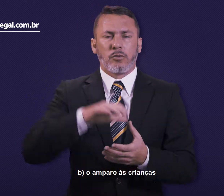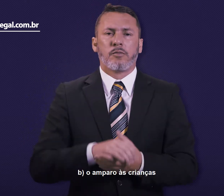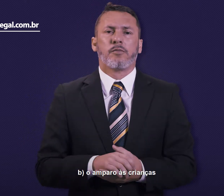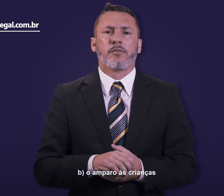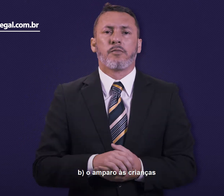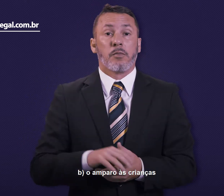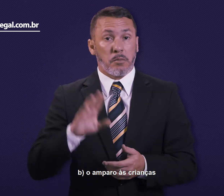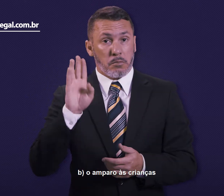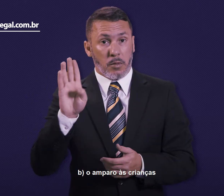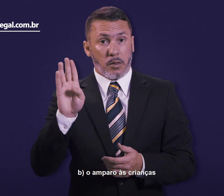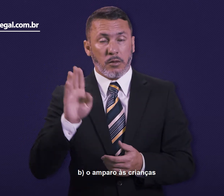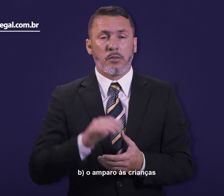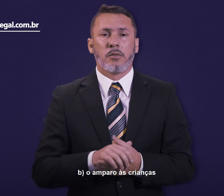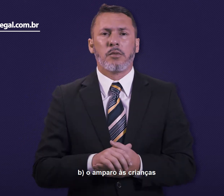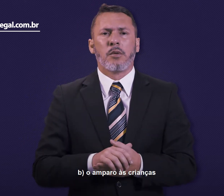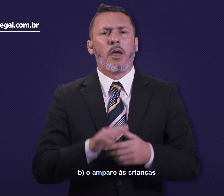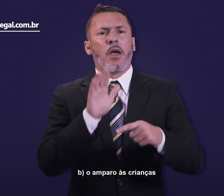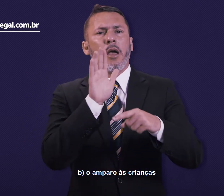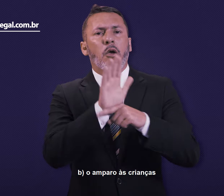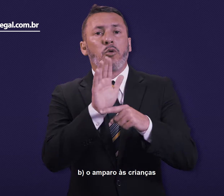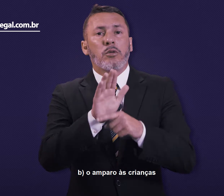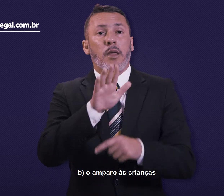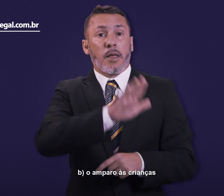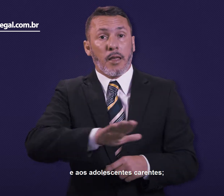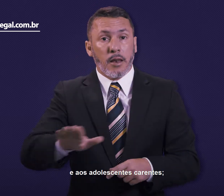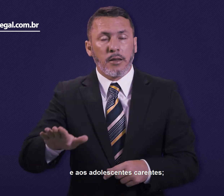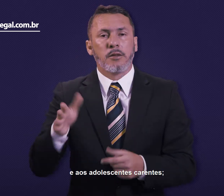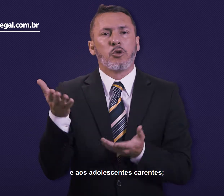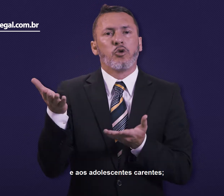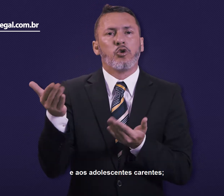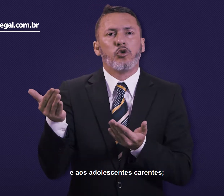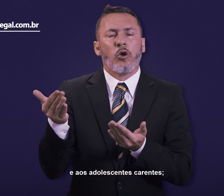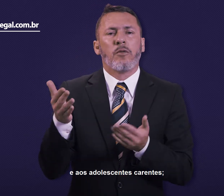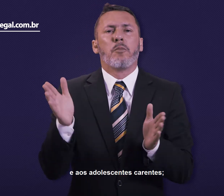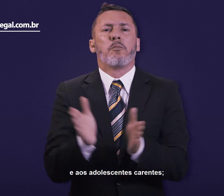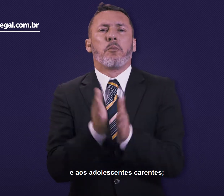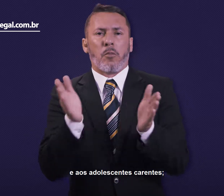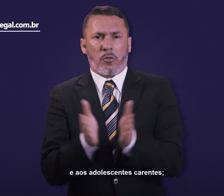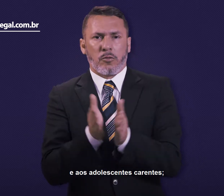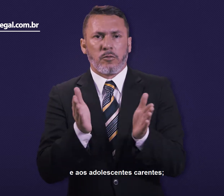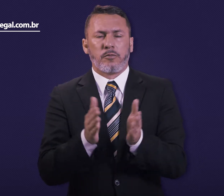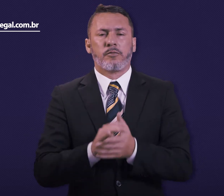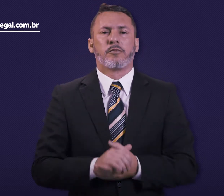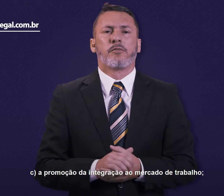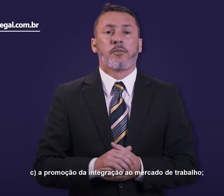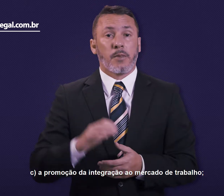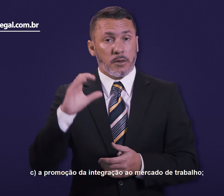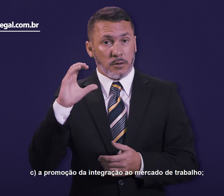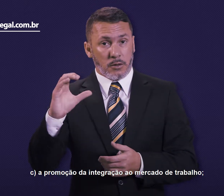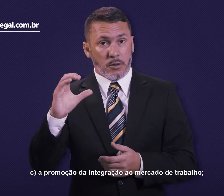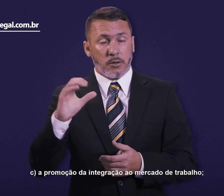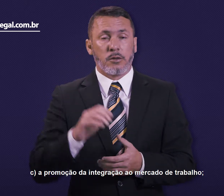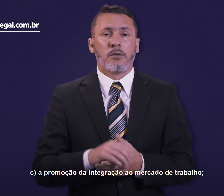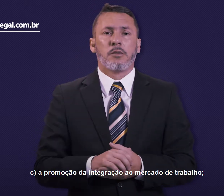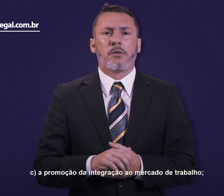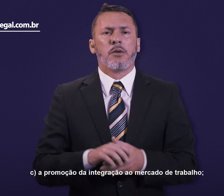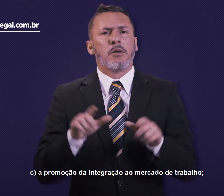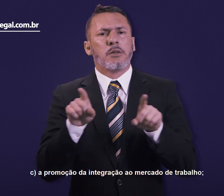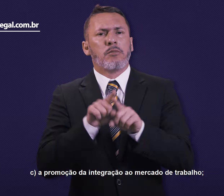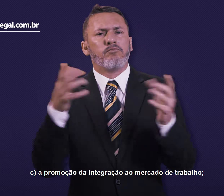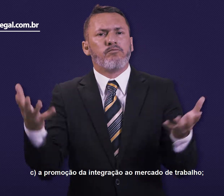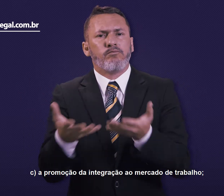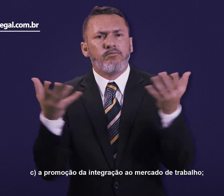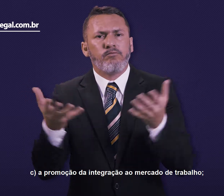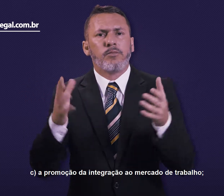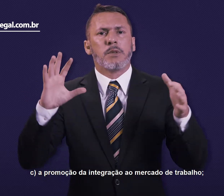A. B. O amparo às crianças e aos adolescentes carentes. A. C. A